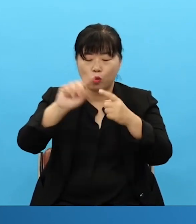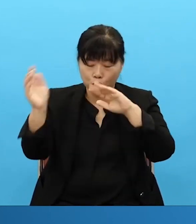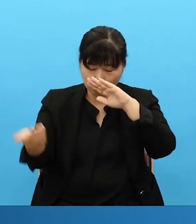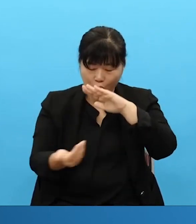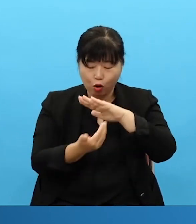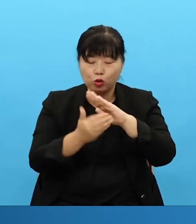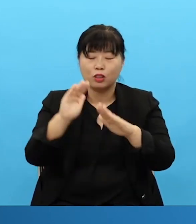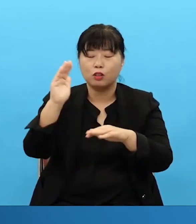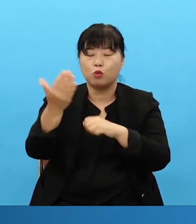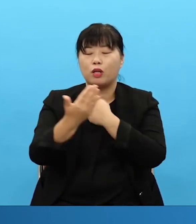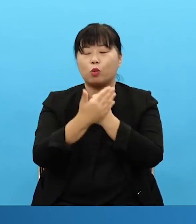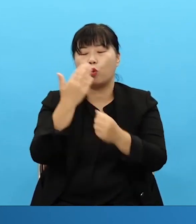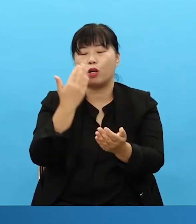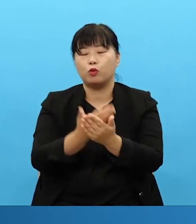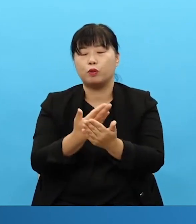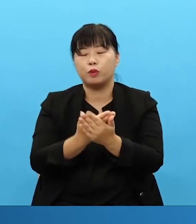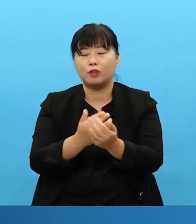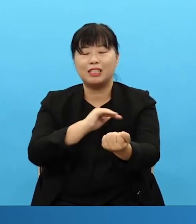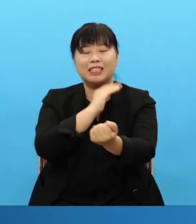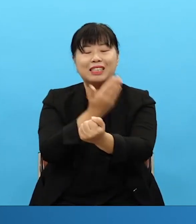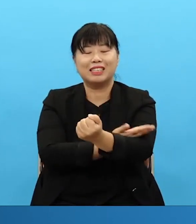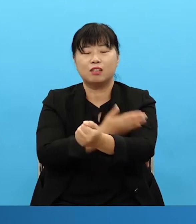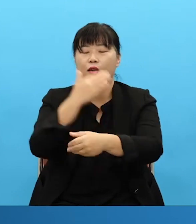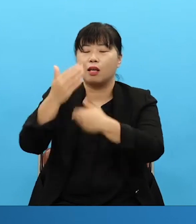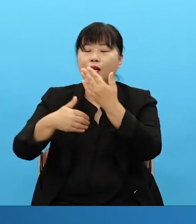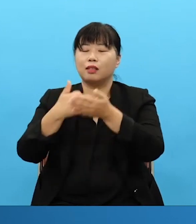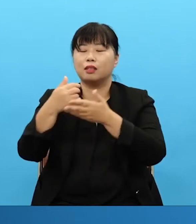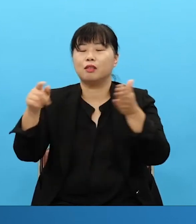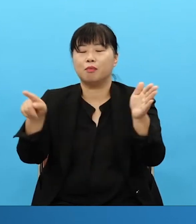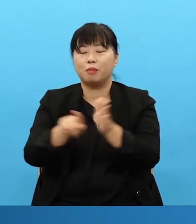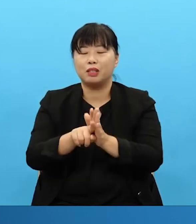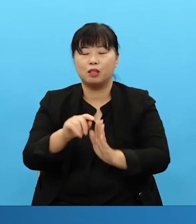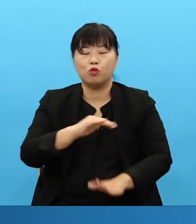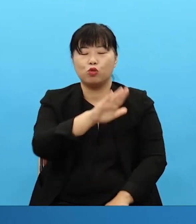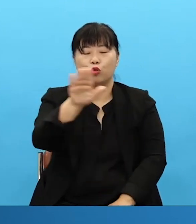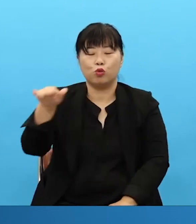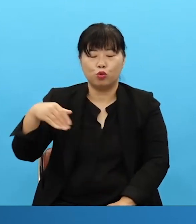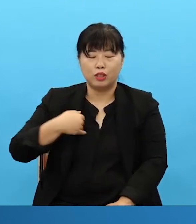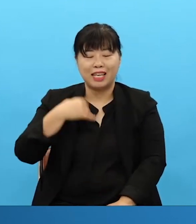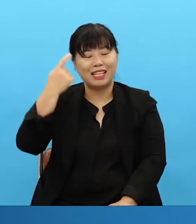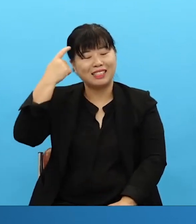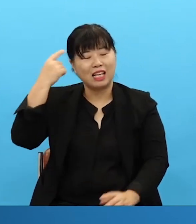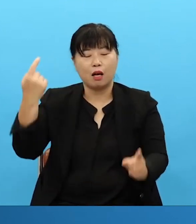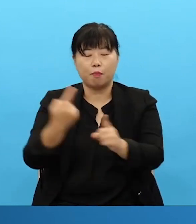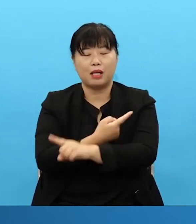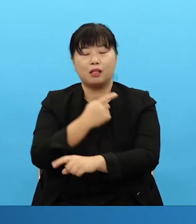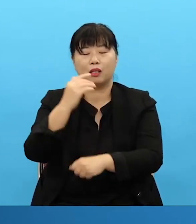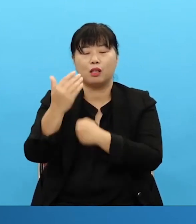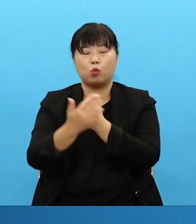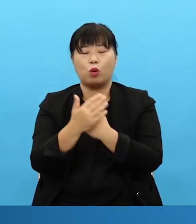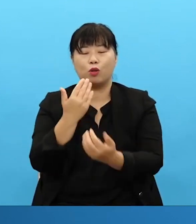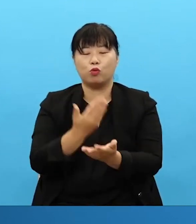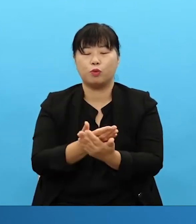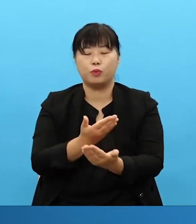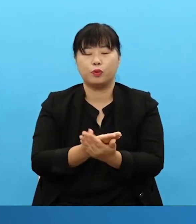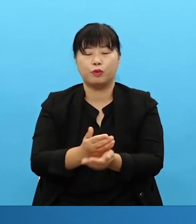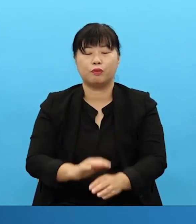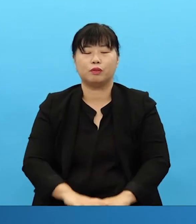fulfilled. And may our thoughts change to believe in the power of power. 하나님의 것으로